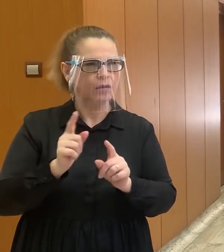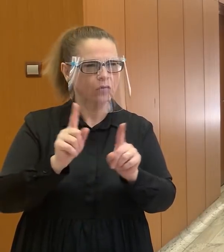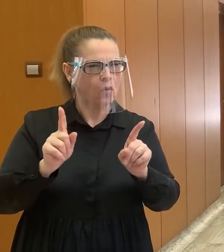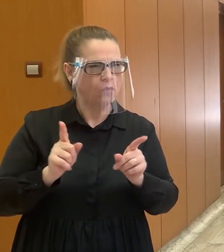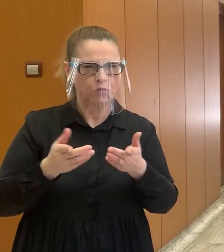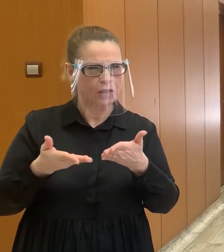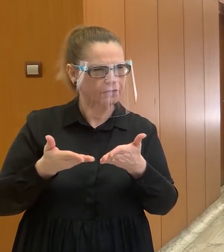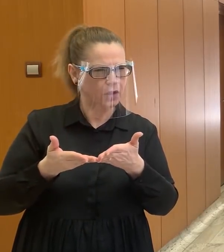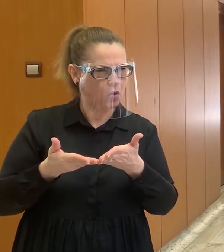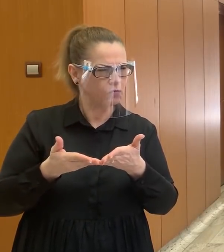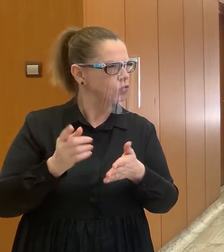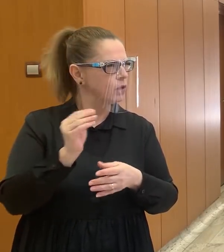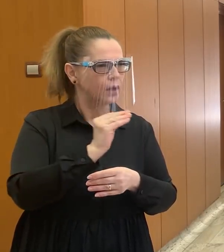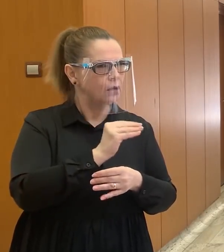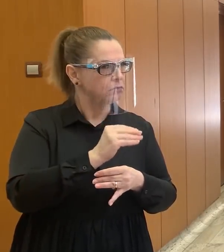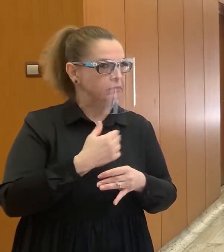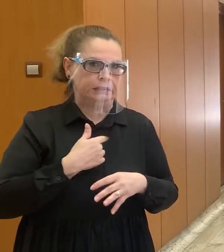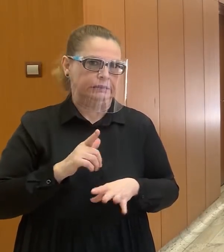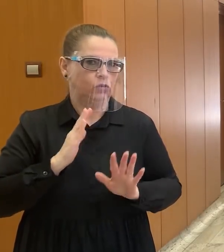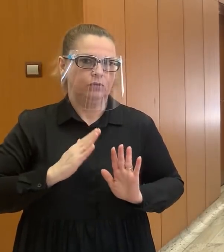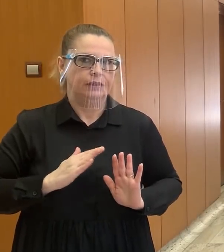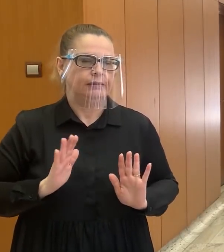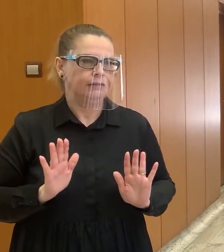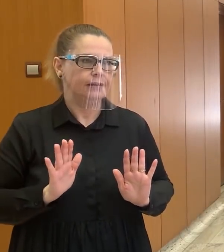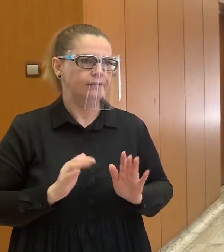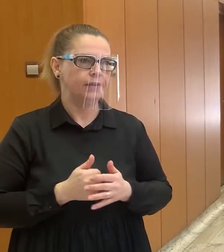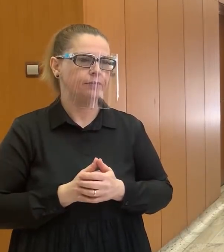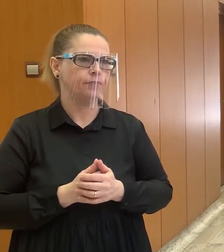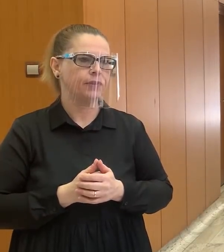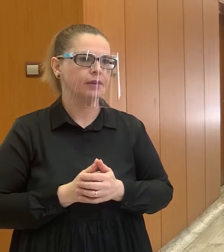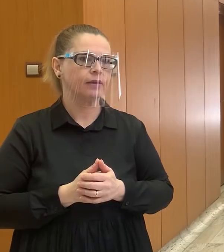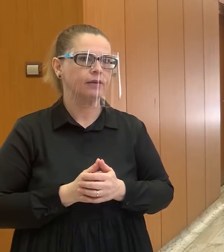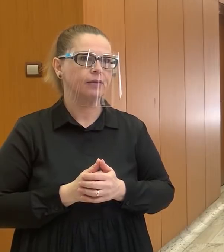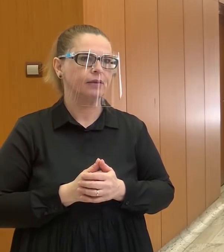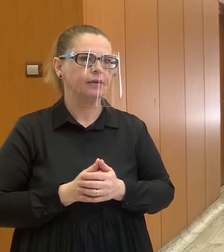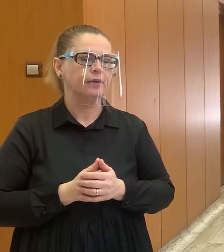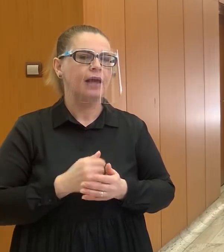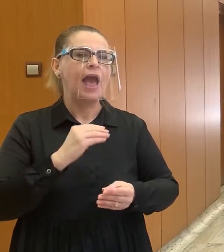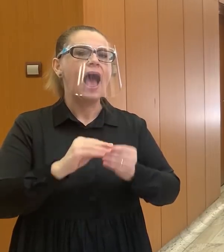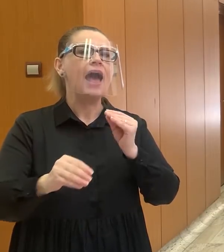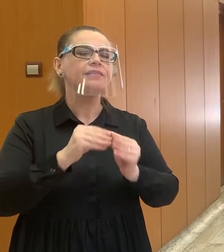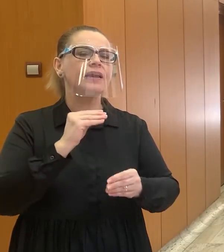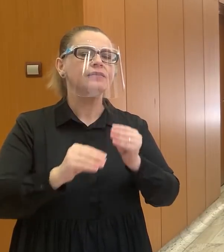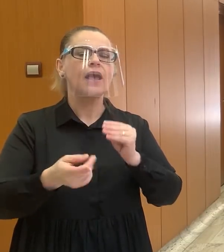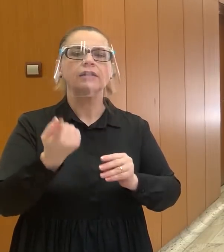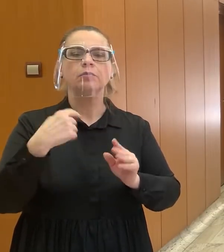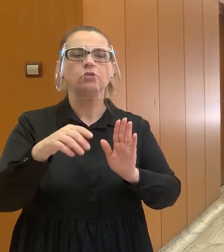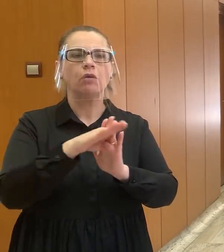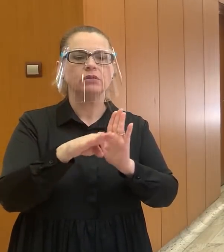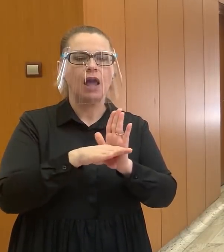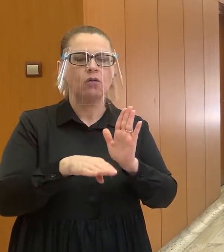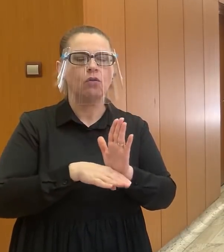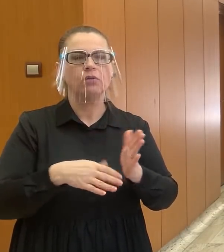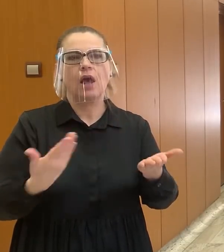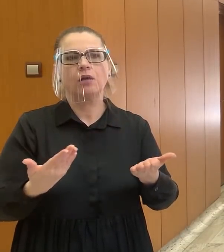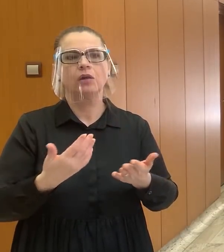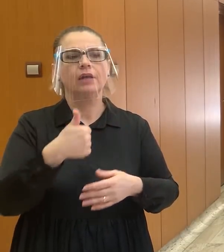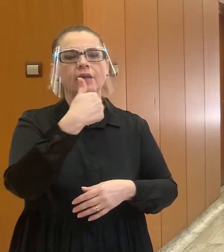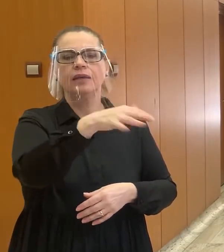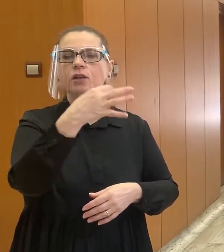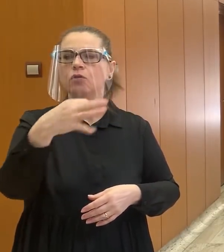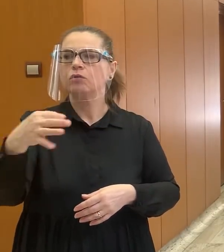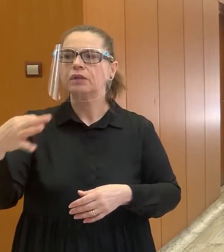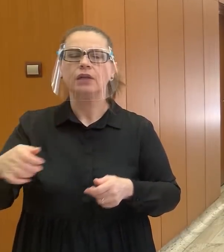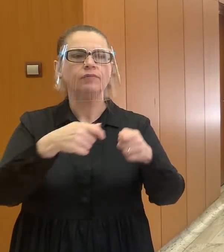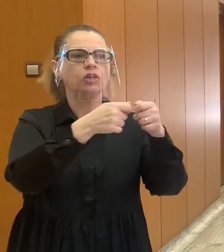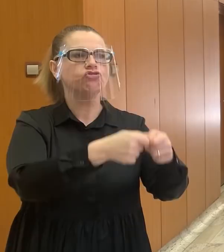To ja neviem, to ja neviem. Viete, že adresátmi zo zákona sú napríklad jednotliví členovia